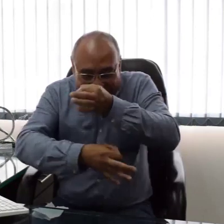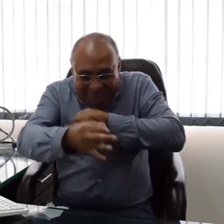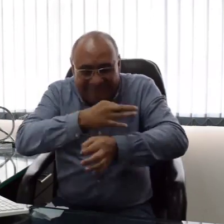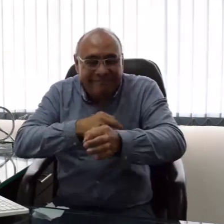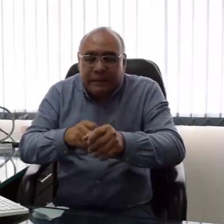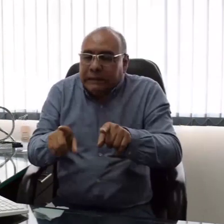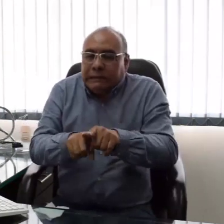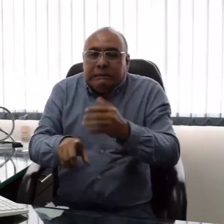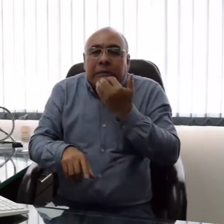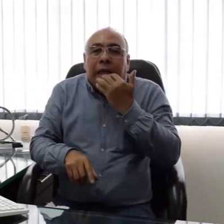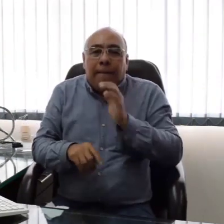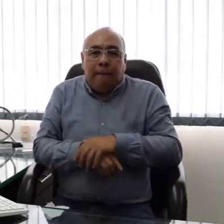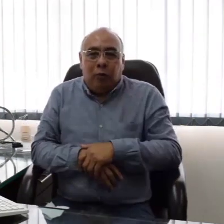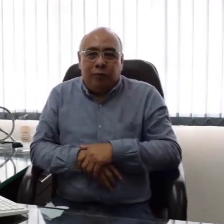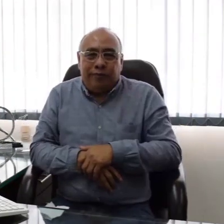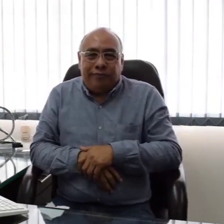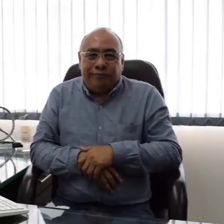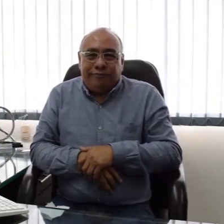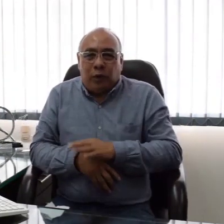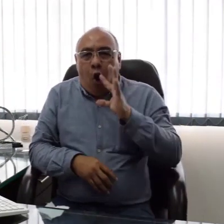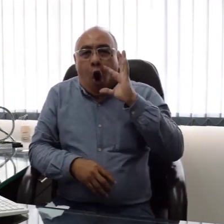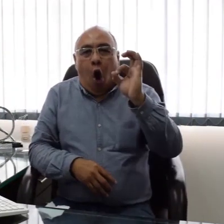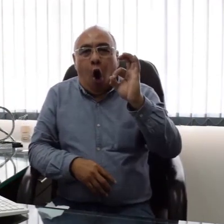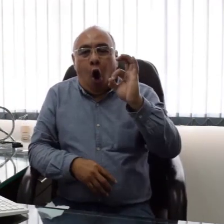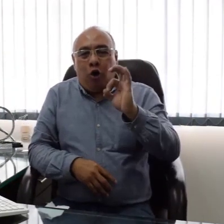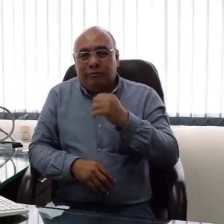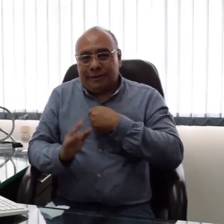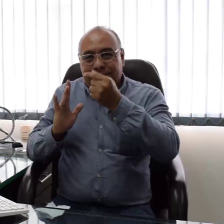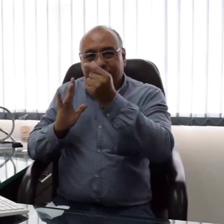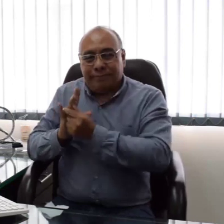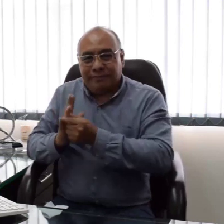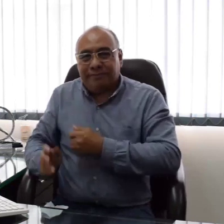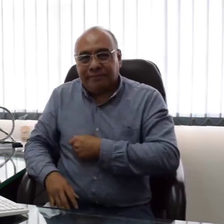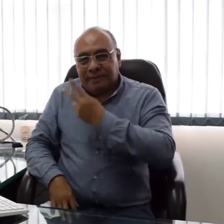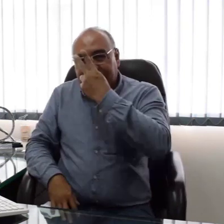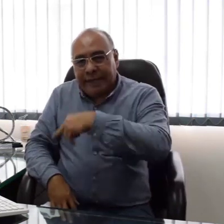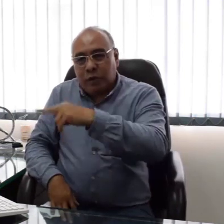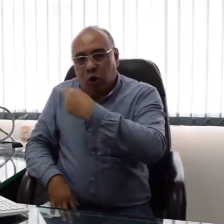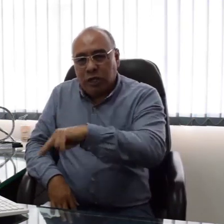Lo ilustraré de la siguiente manera. Una pareja de esposos tiene cinco hijos.